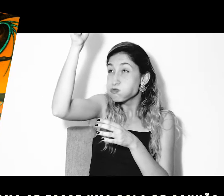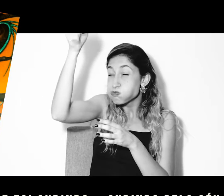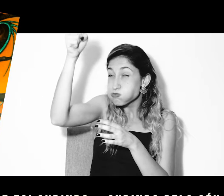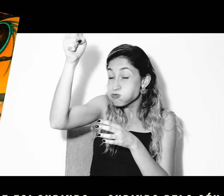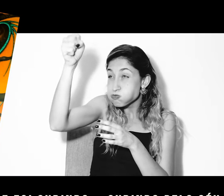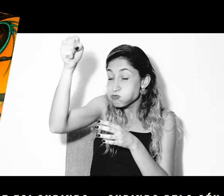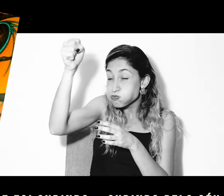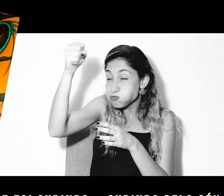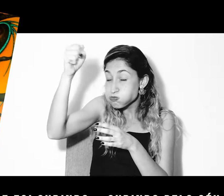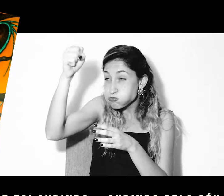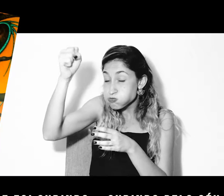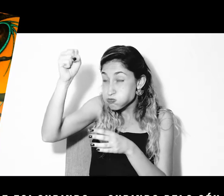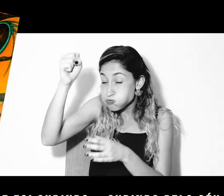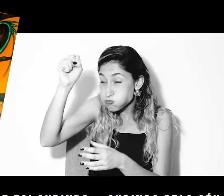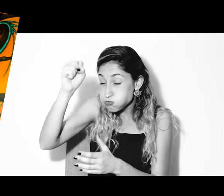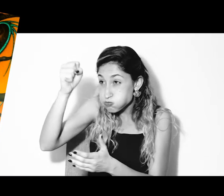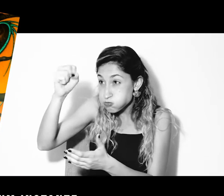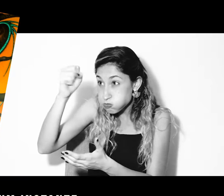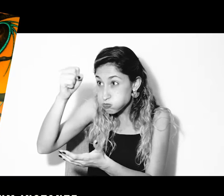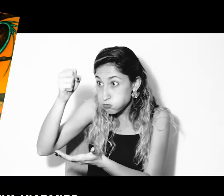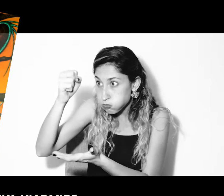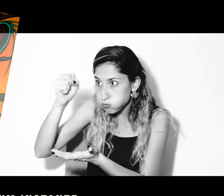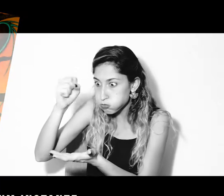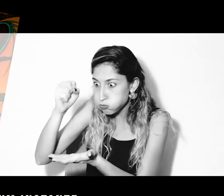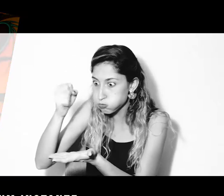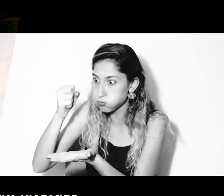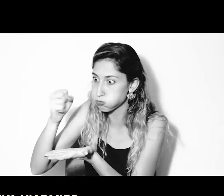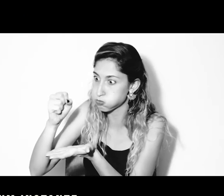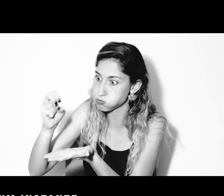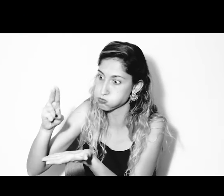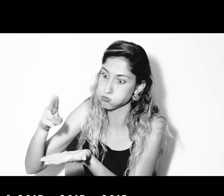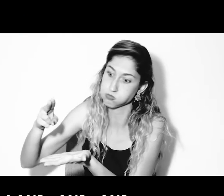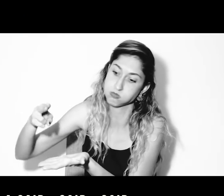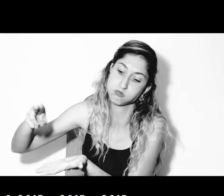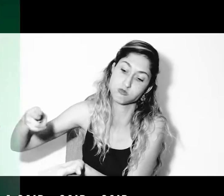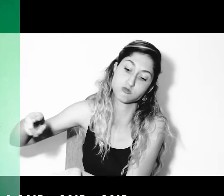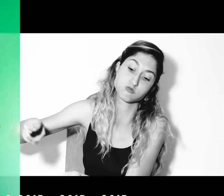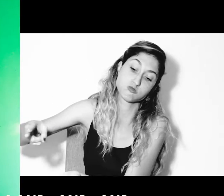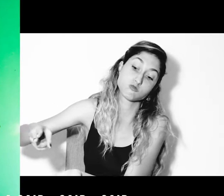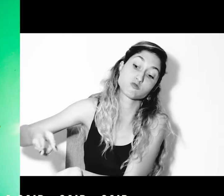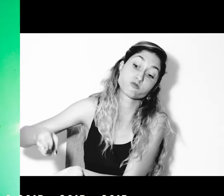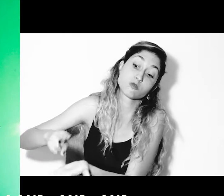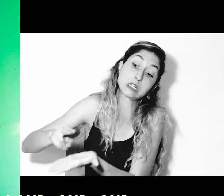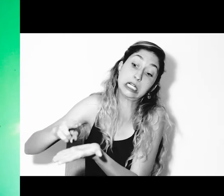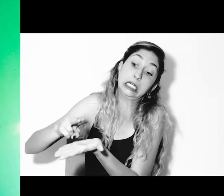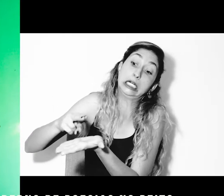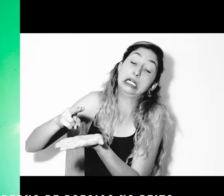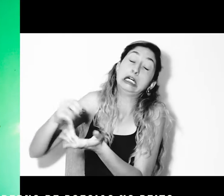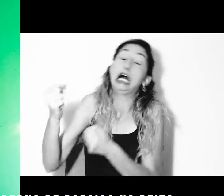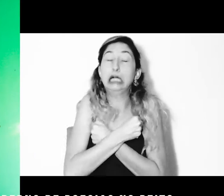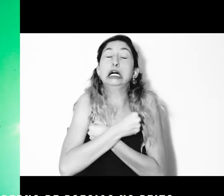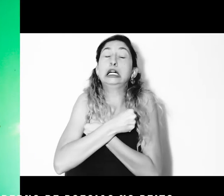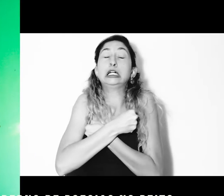subindo, subindo pelo céu. E num instante, começou a cair. Cair, cair. Ele apertava o